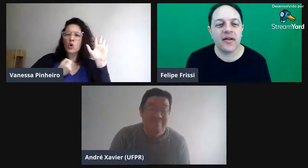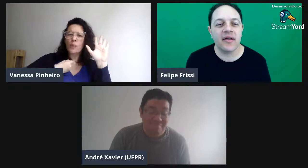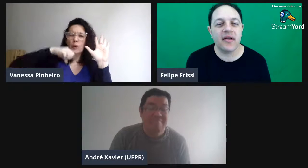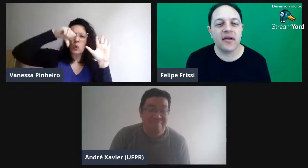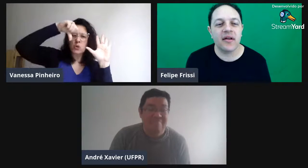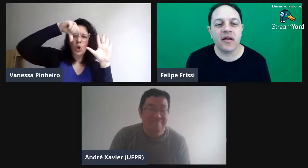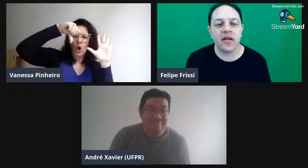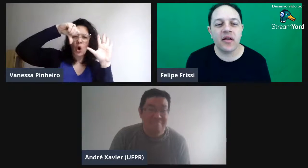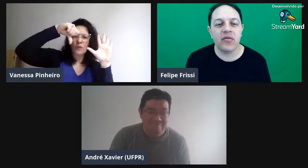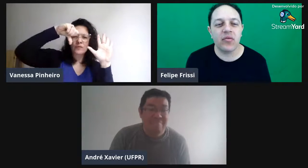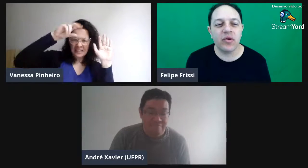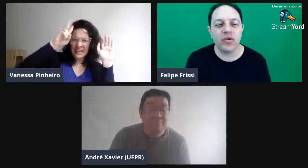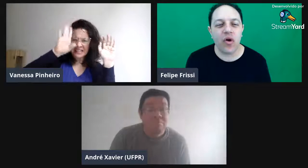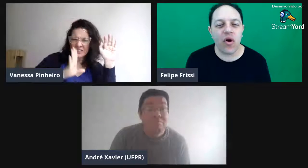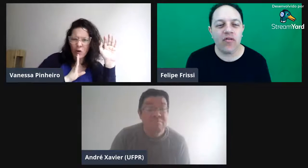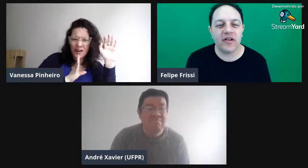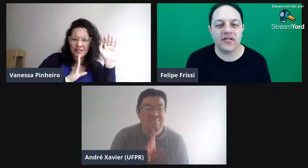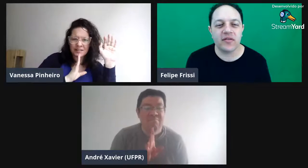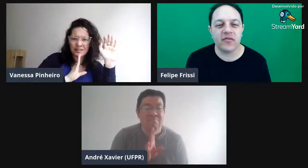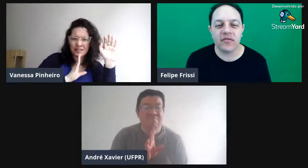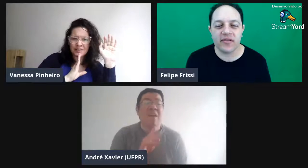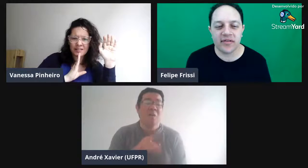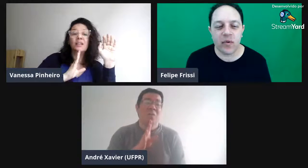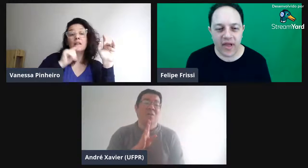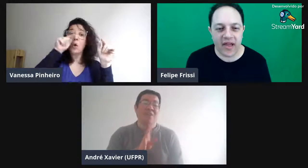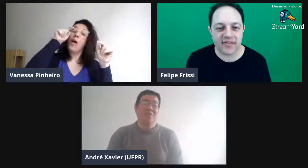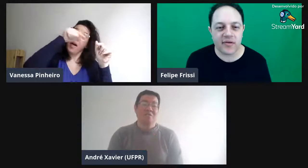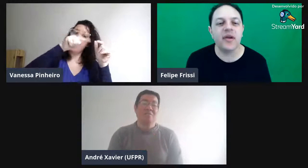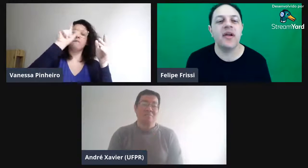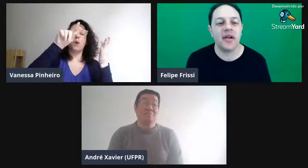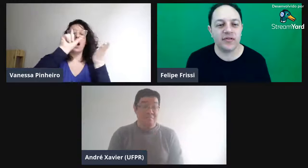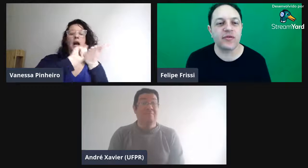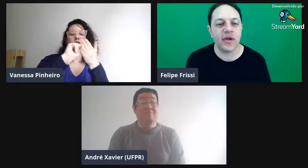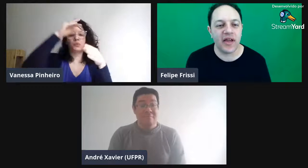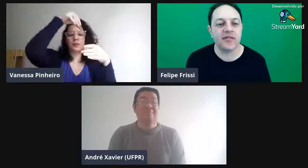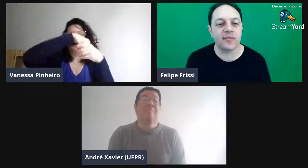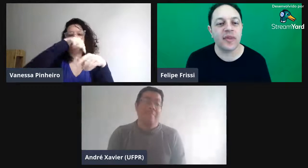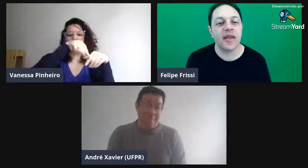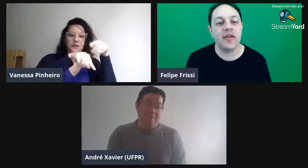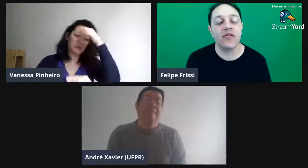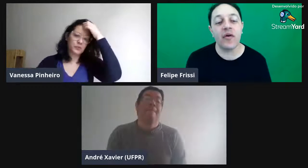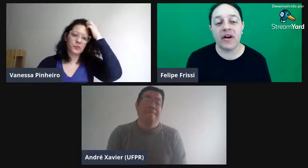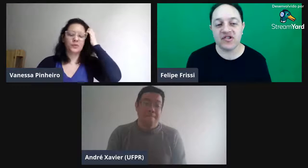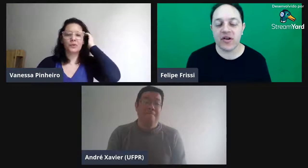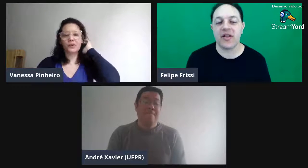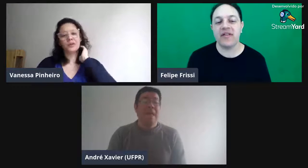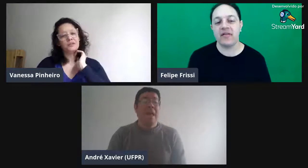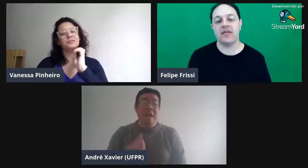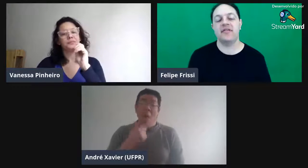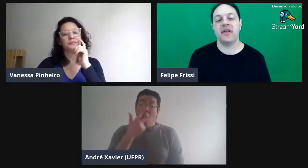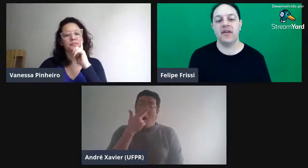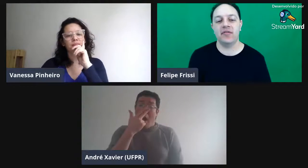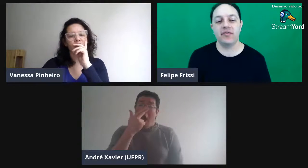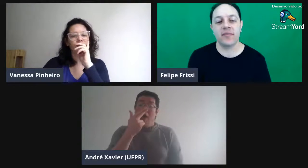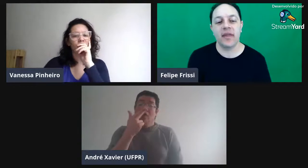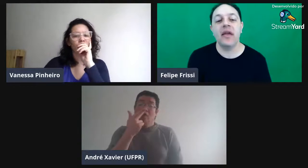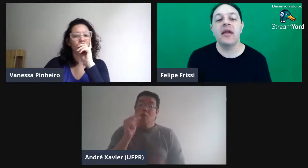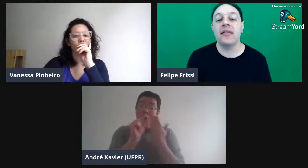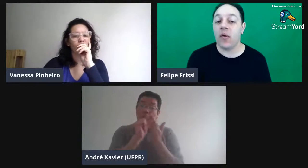é, é número 9, acho, só um, não sei se você conhece, conheço, conheço. Então, foi um artigo que estava dentro desse livro. Então,